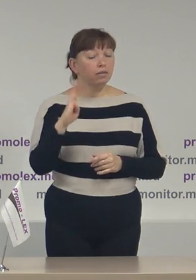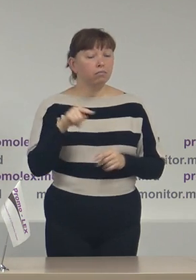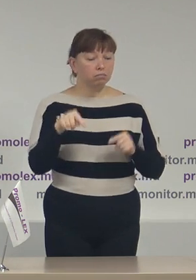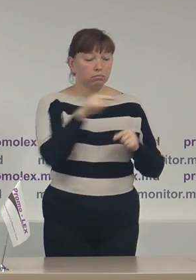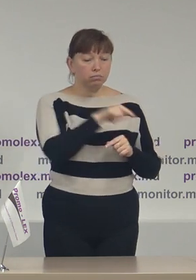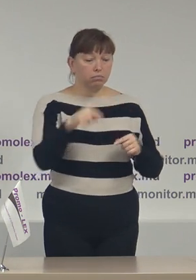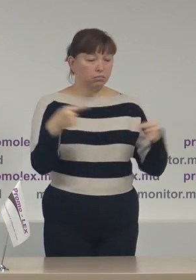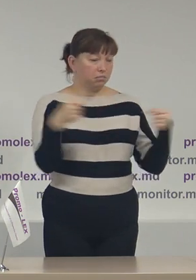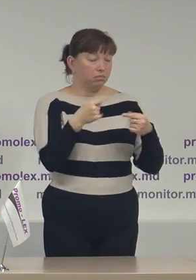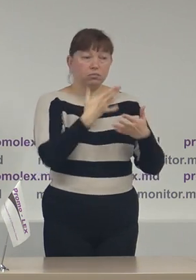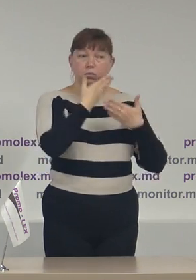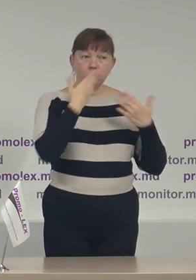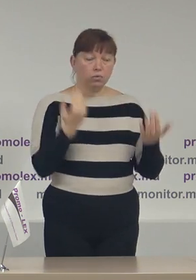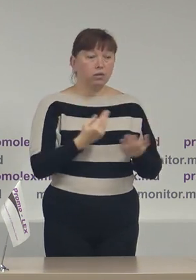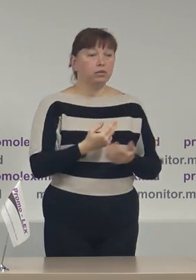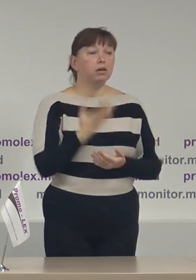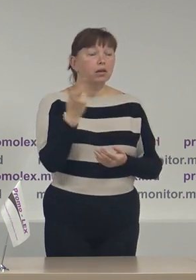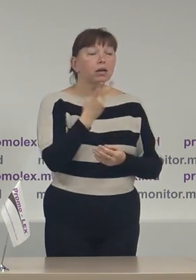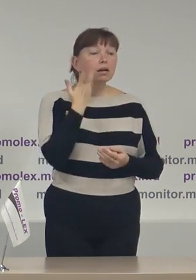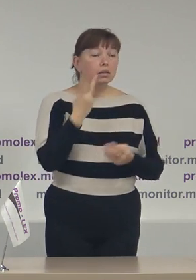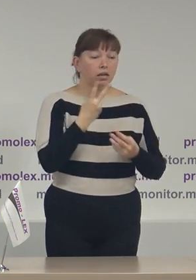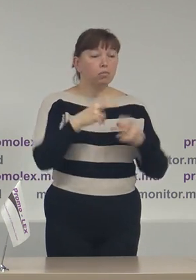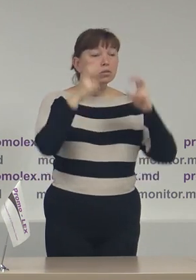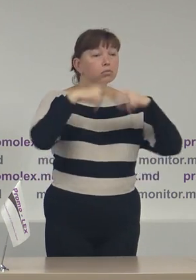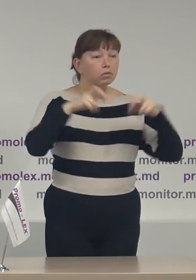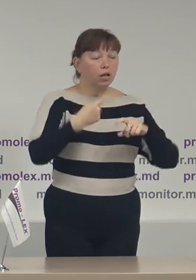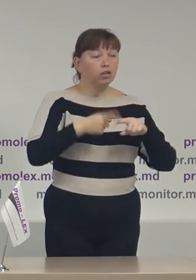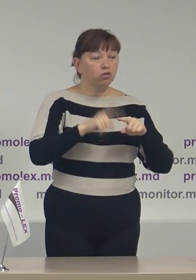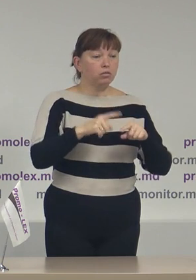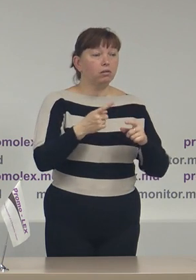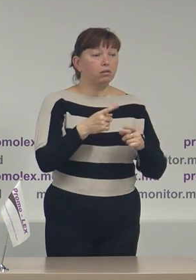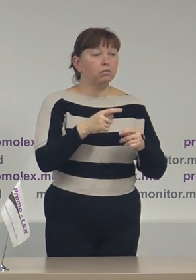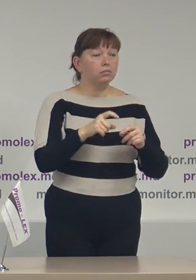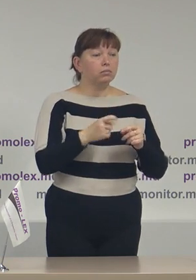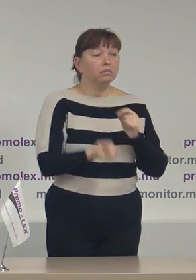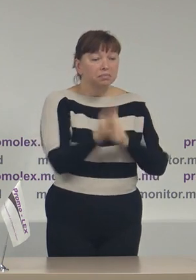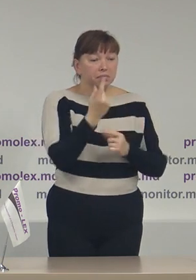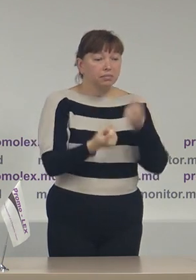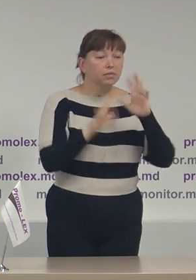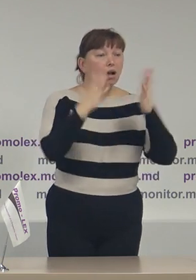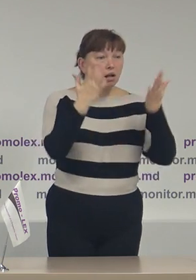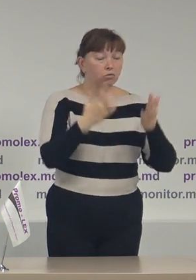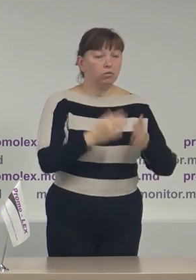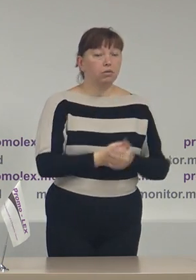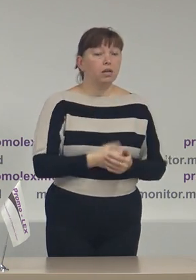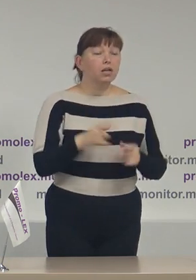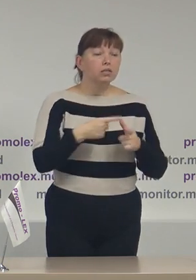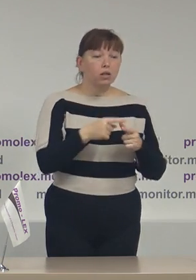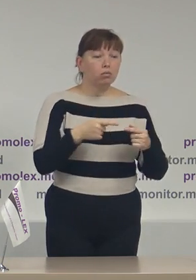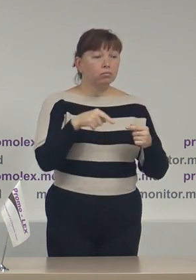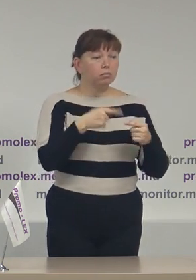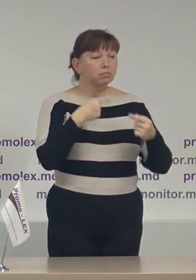electorale și faptul că deficiențele sau